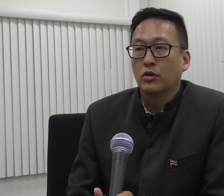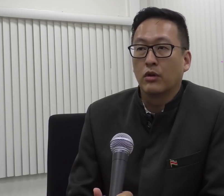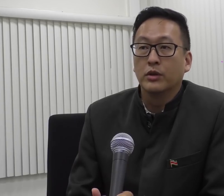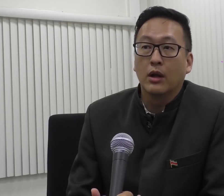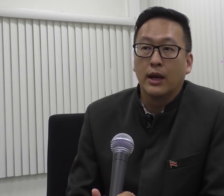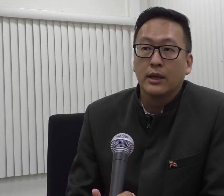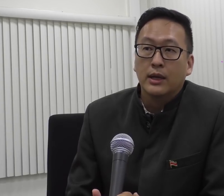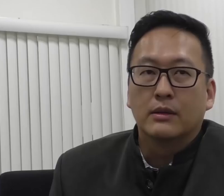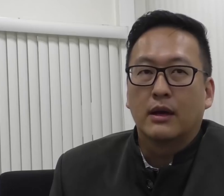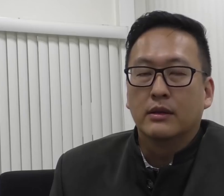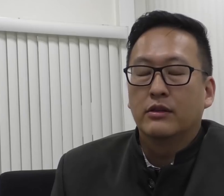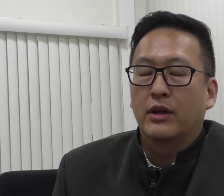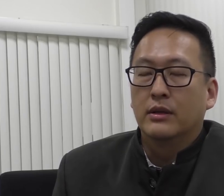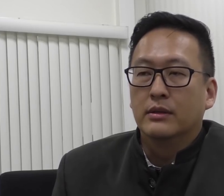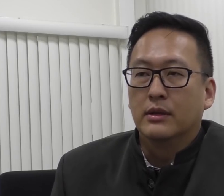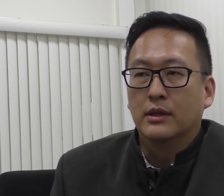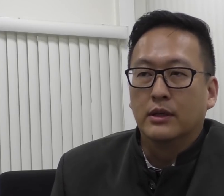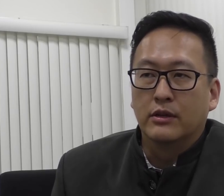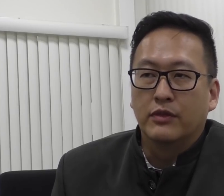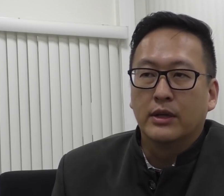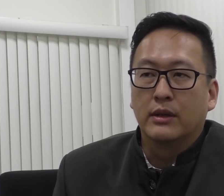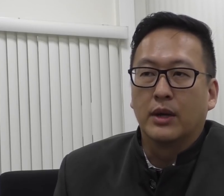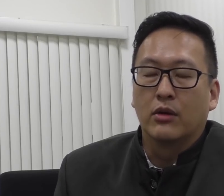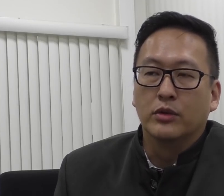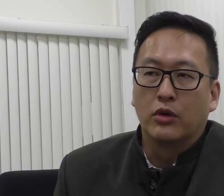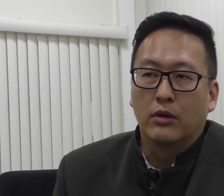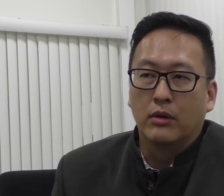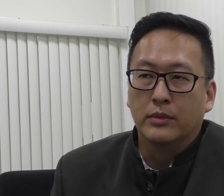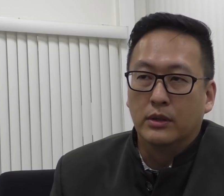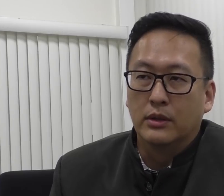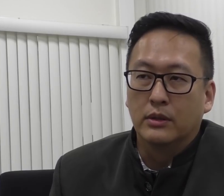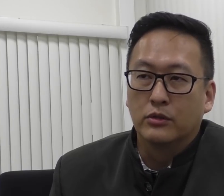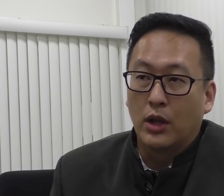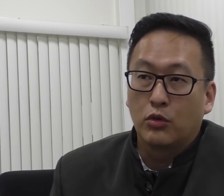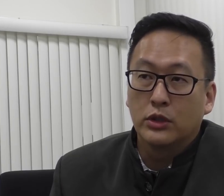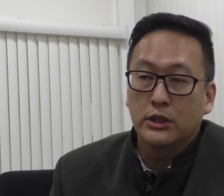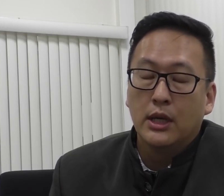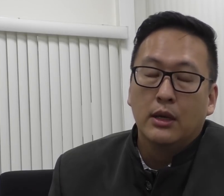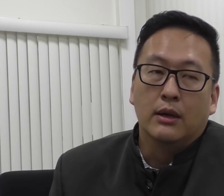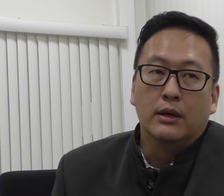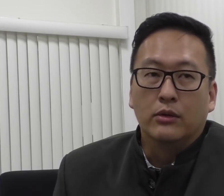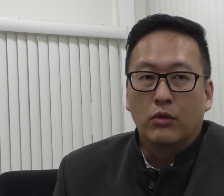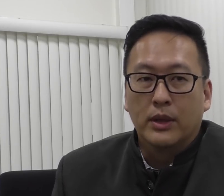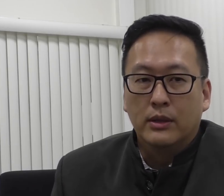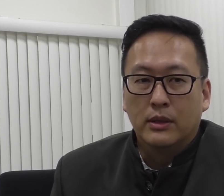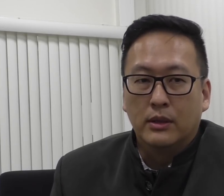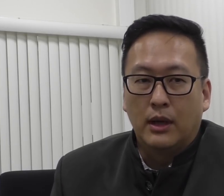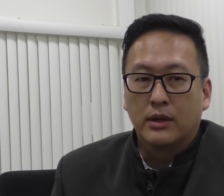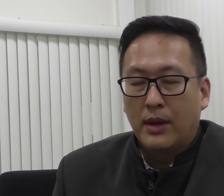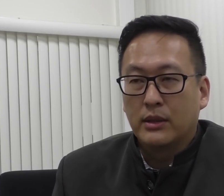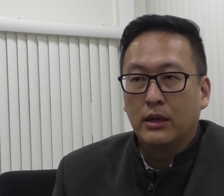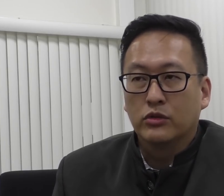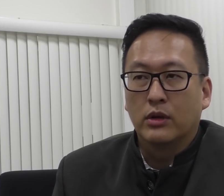druk op de dollar. Het gaat in ieder geval een verlichting brengen op de druk op de dollarkoers. En ook met